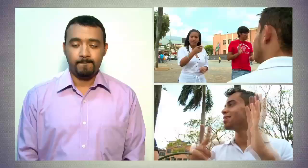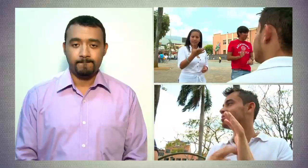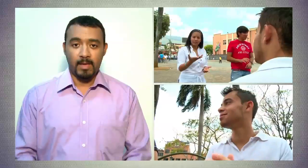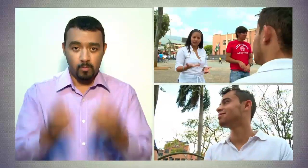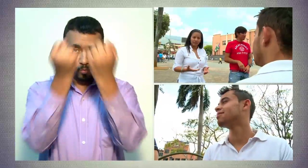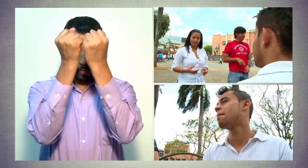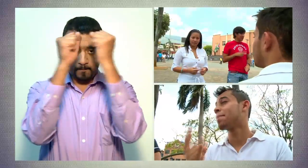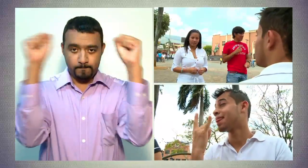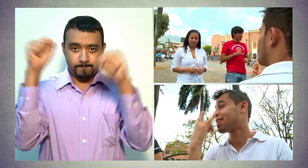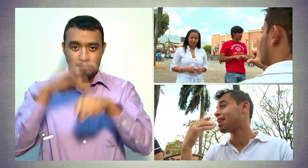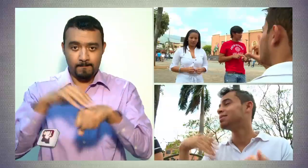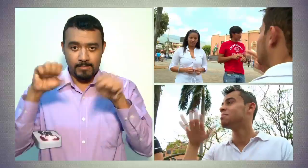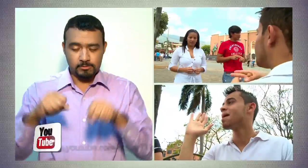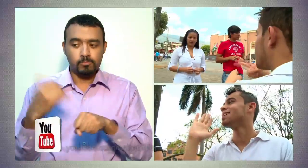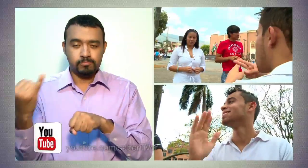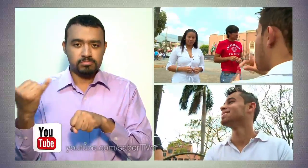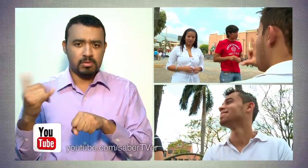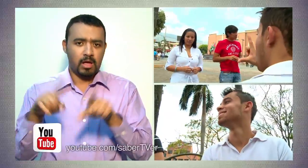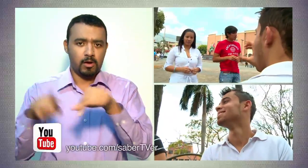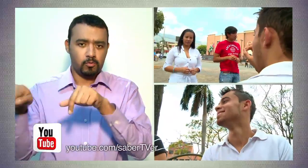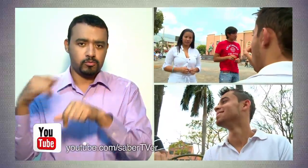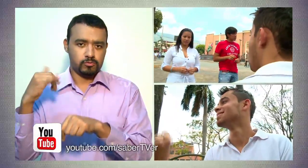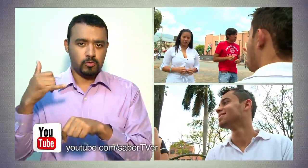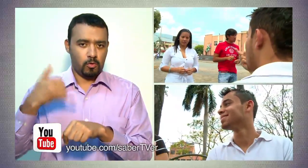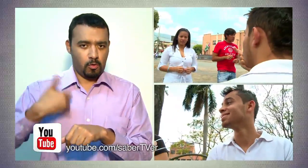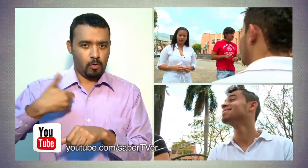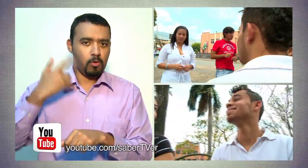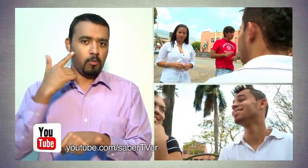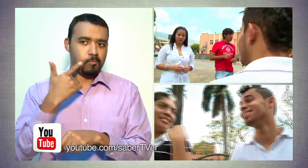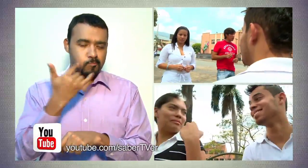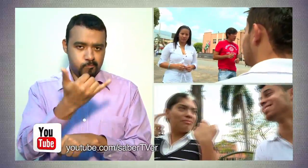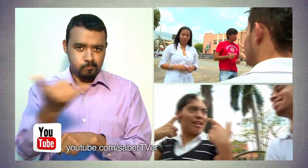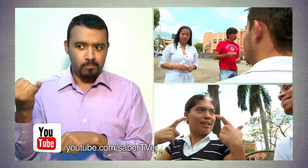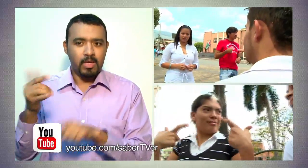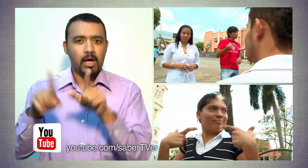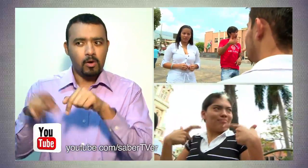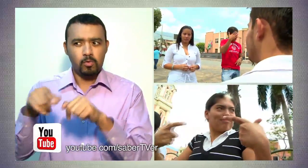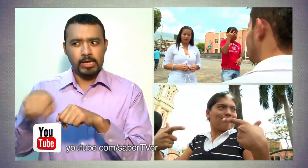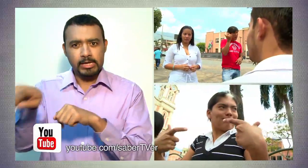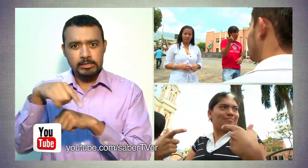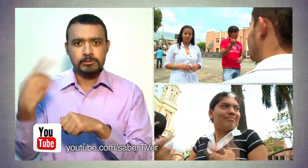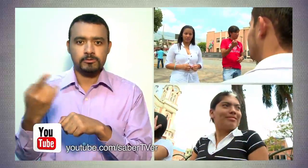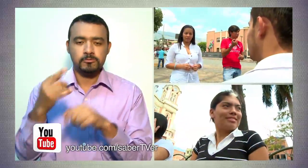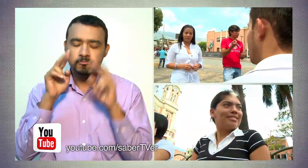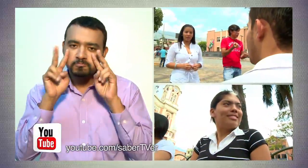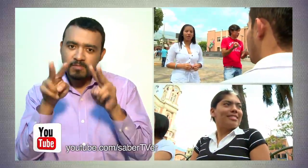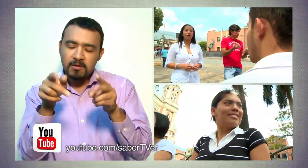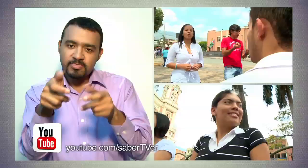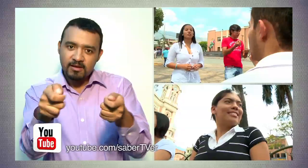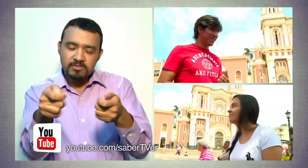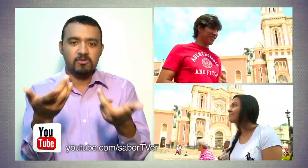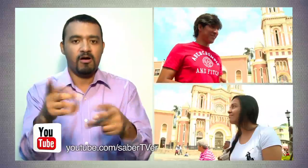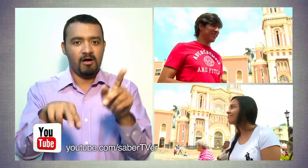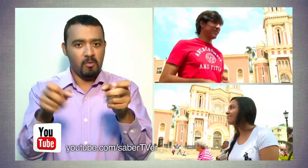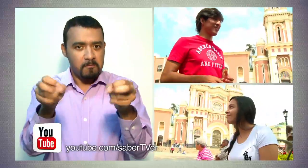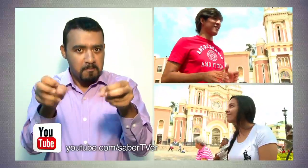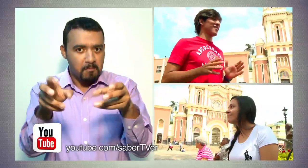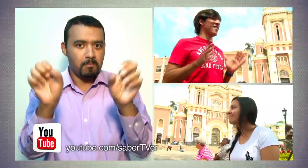En el municipio de Bello, son varios los jóvenes con discapacidad auditiva que disfrutan de los contenidos que ven a través de la televisión. Sin